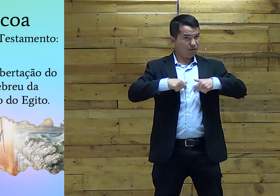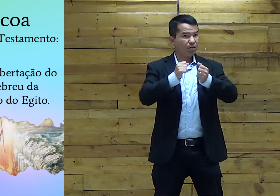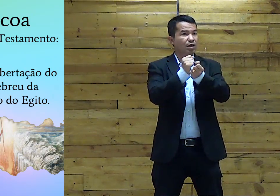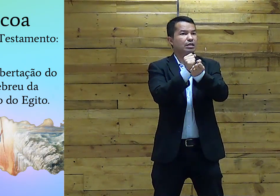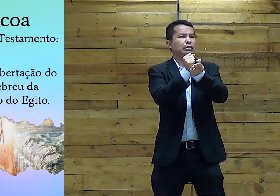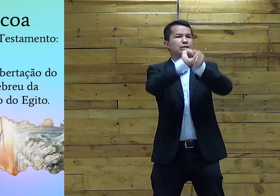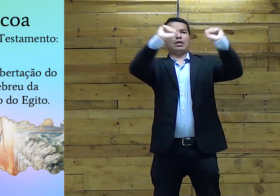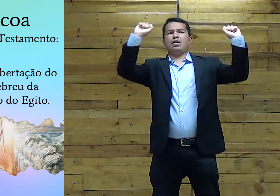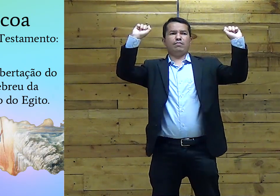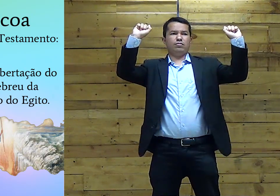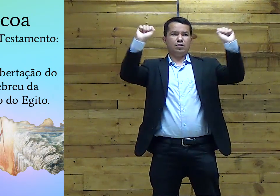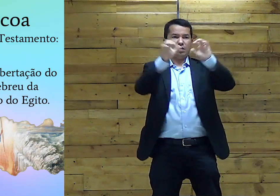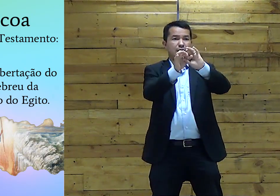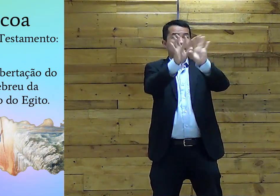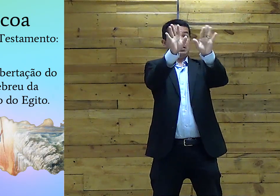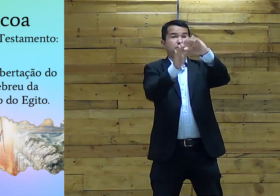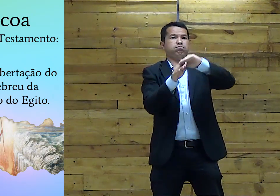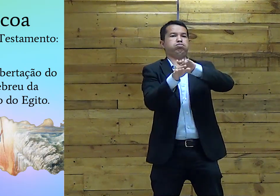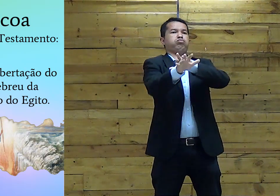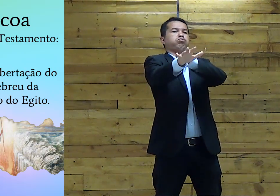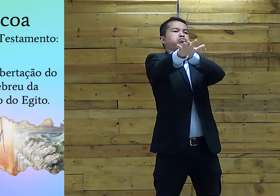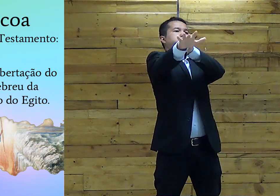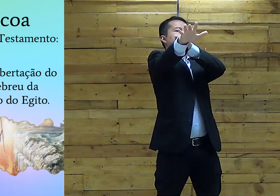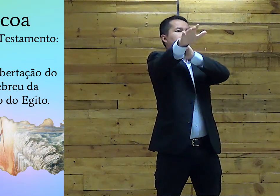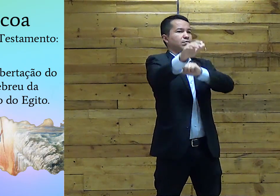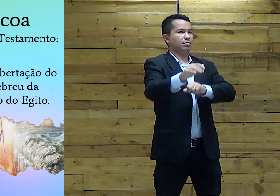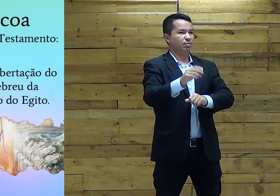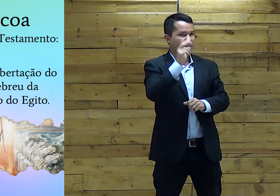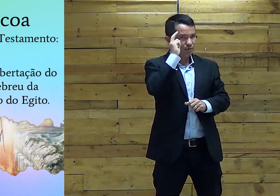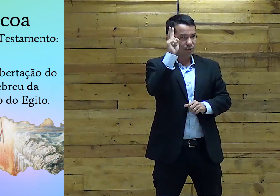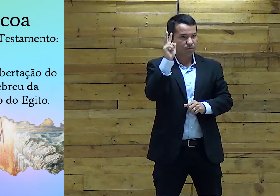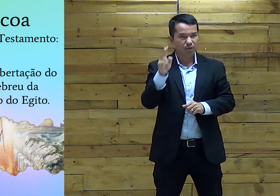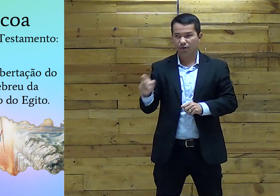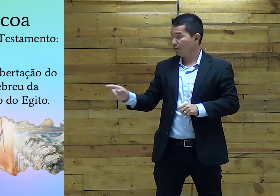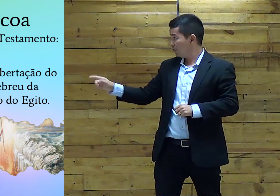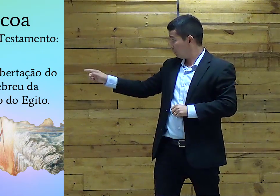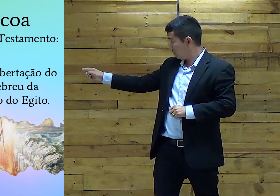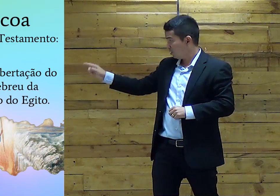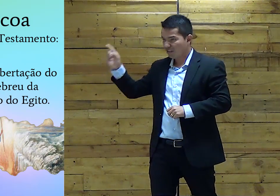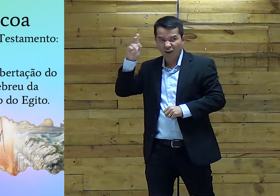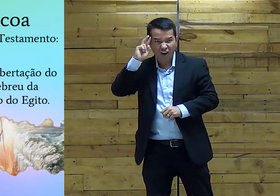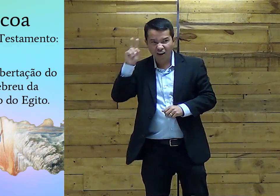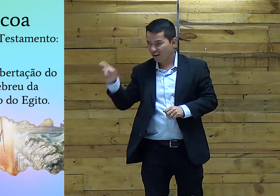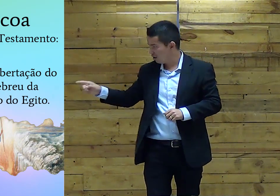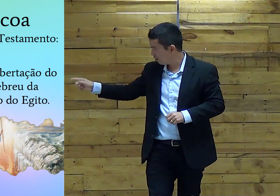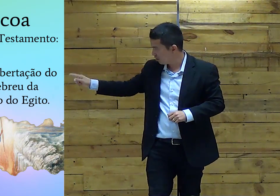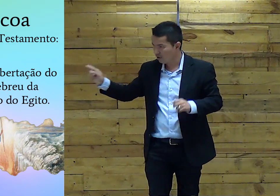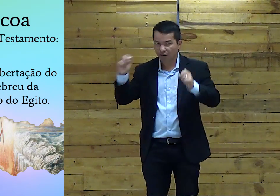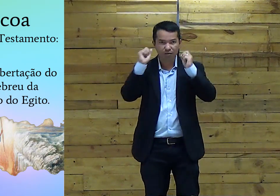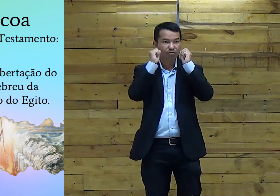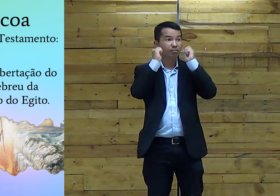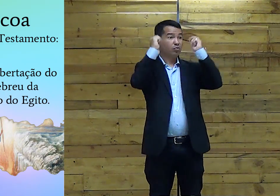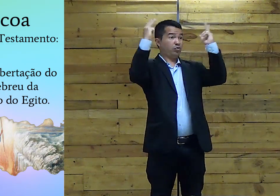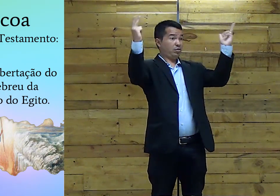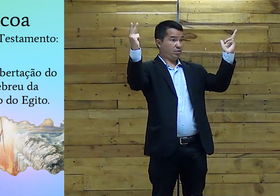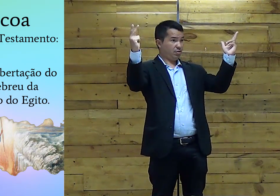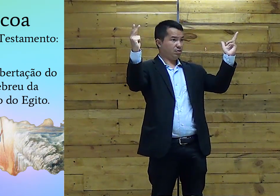Da escravidão Do Egito Agora eles Conseguiram Liberdade Olha Ele ó Fiz um